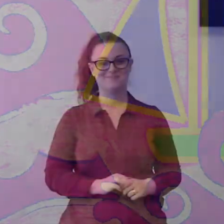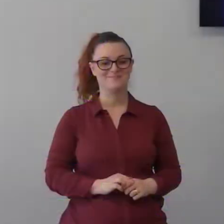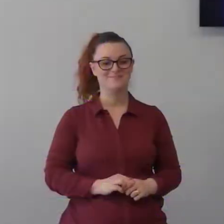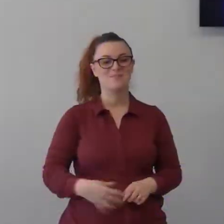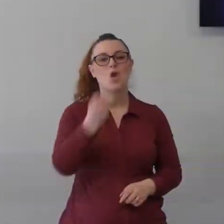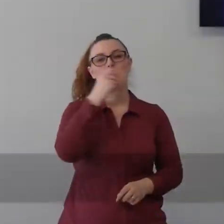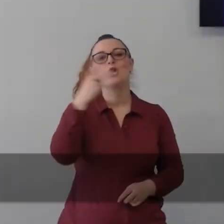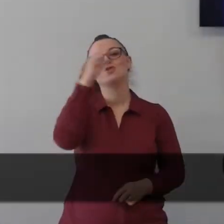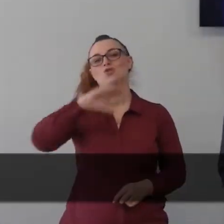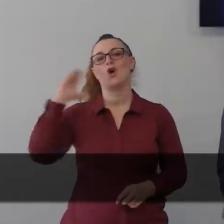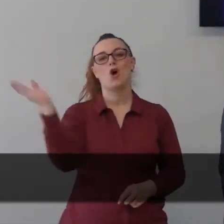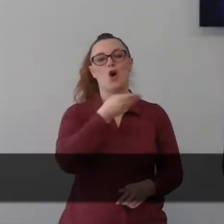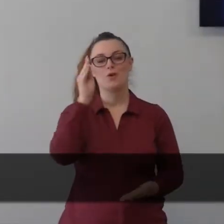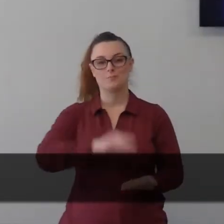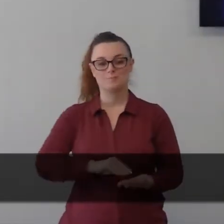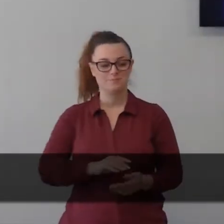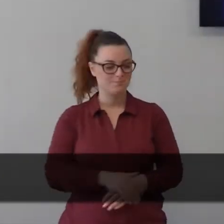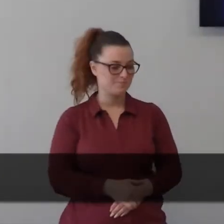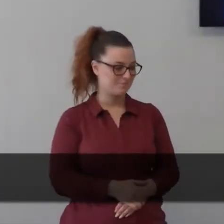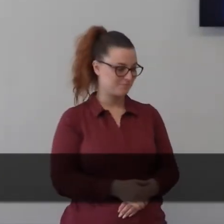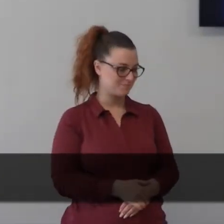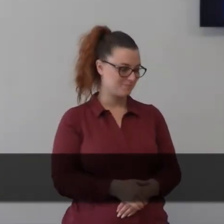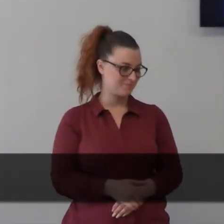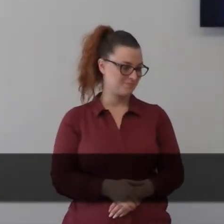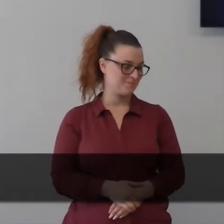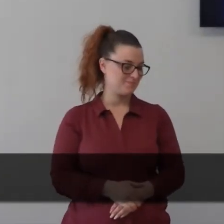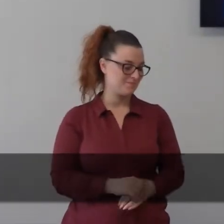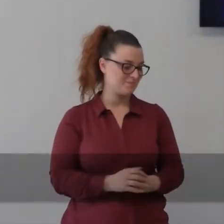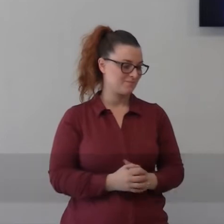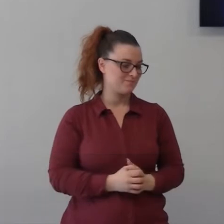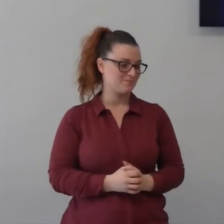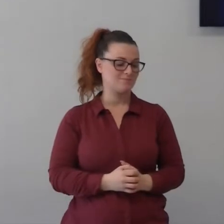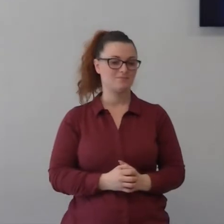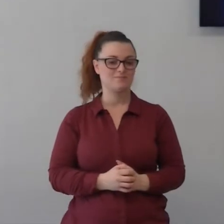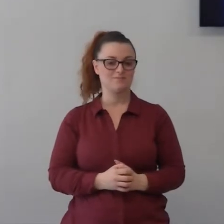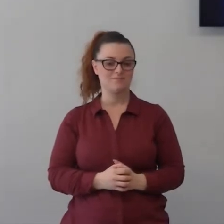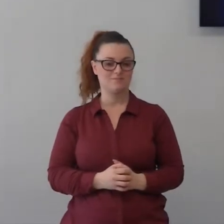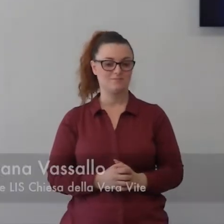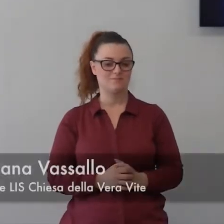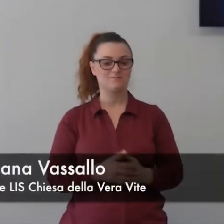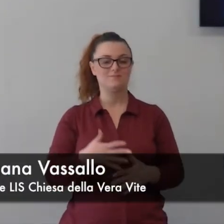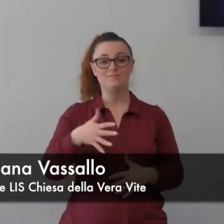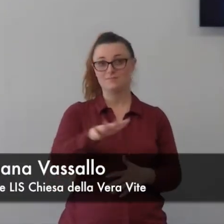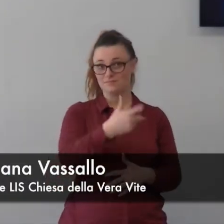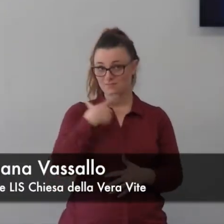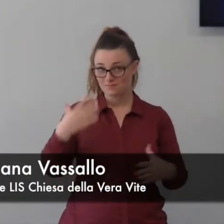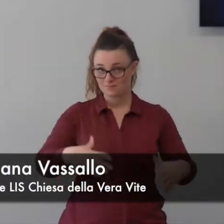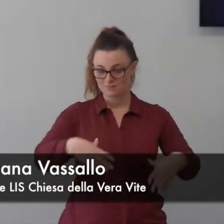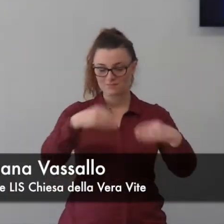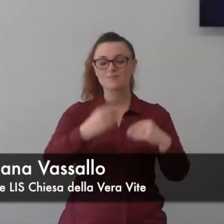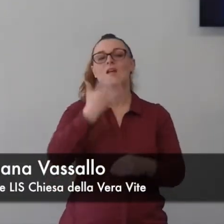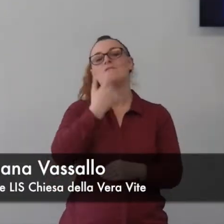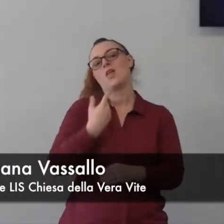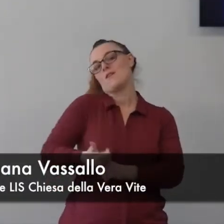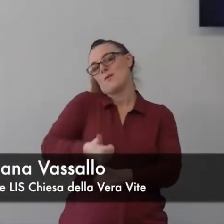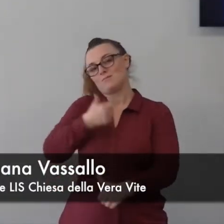Buongiorno a tutti quanti, nel frattempo che cominciamo vi porto i saluti